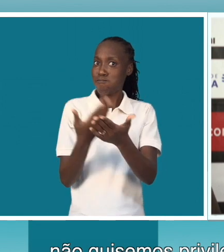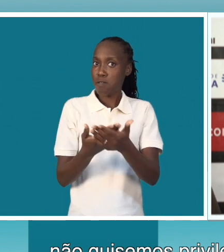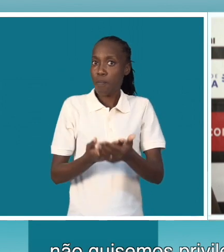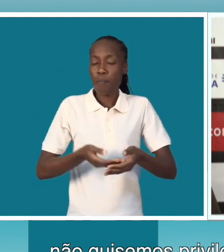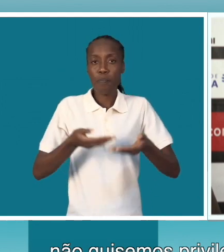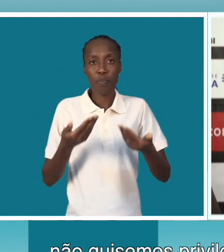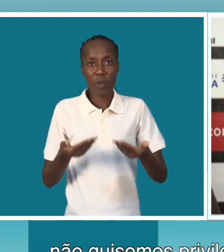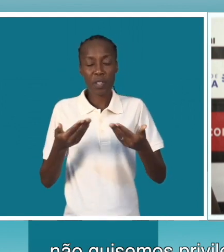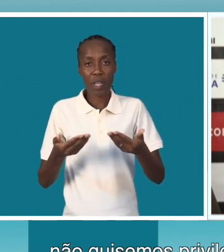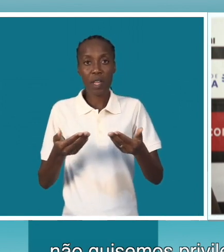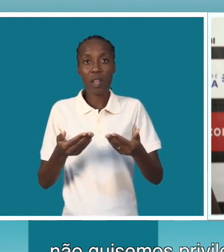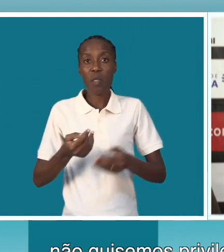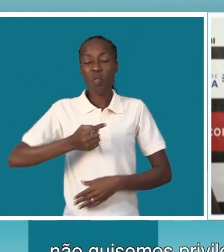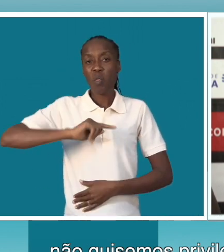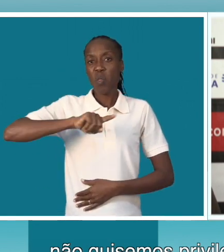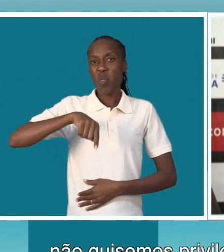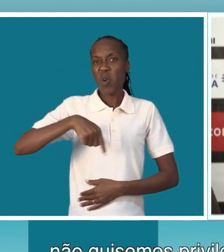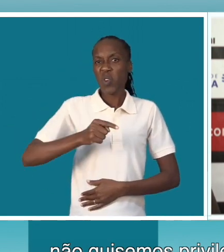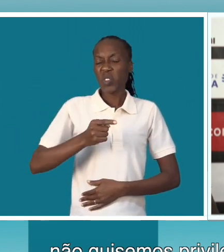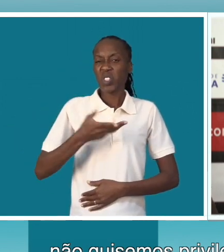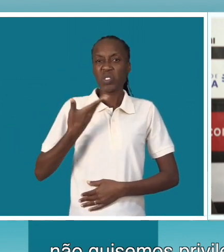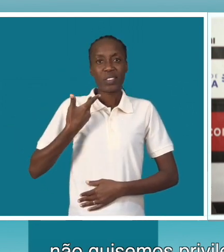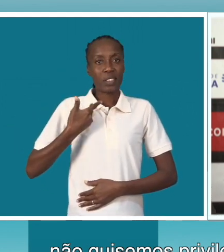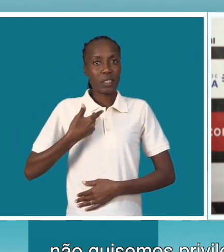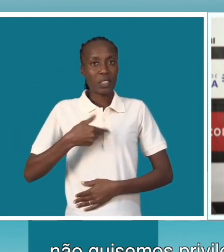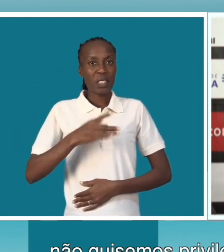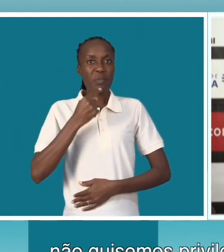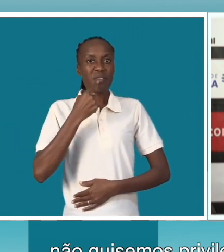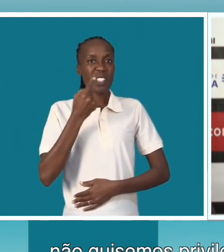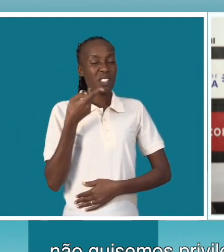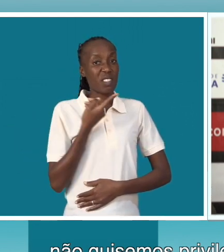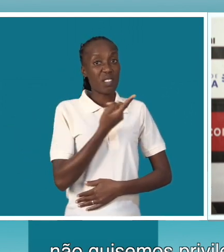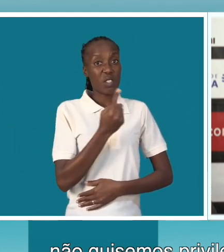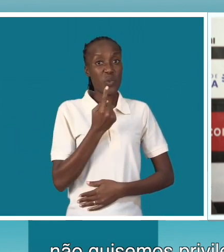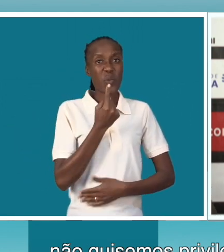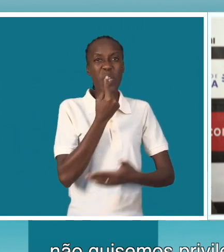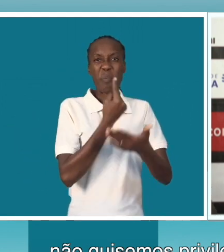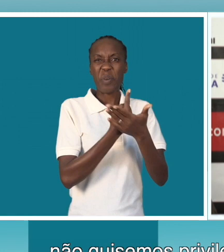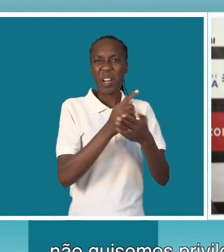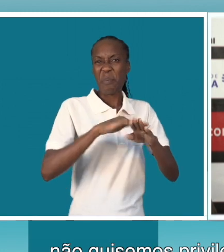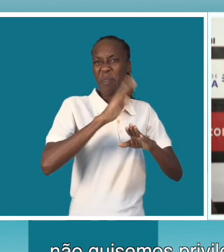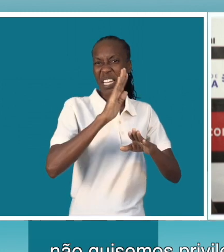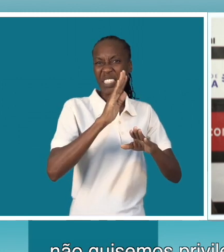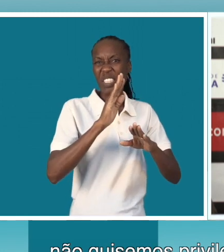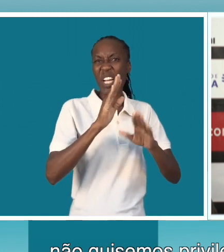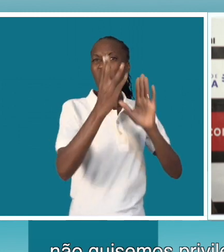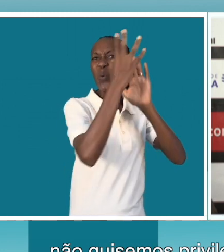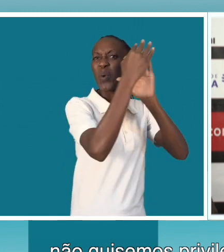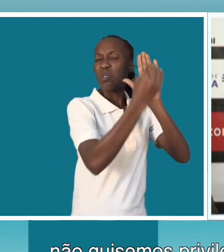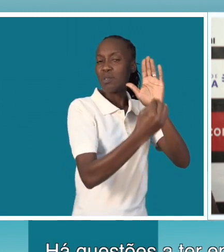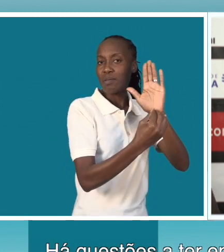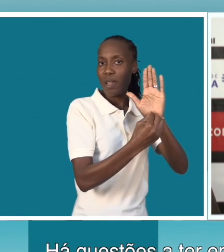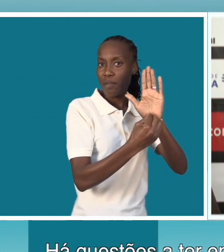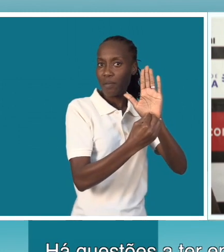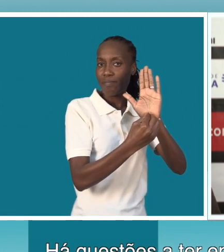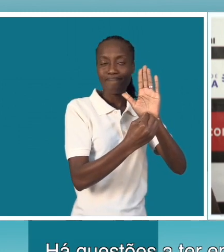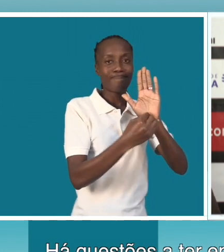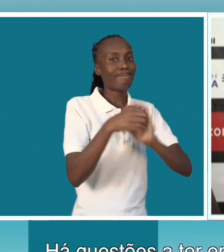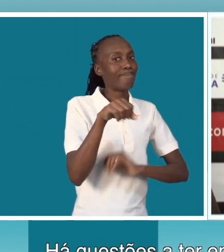não quisemos privilegiar apenas o fator resultado. Há questões